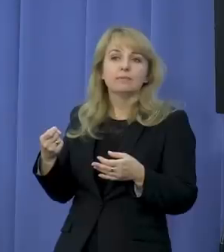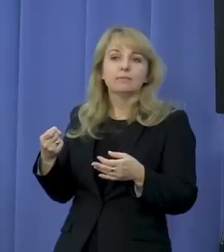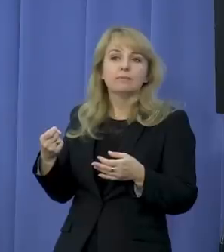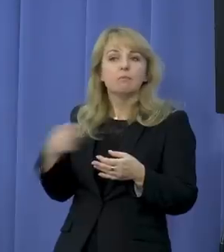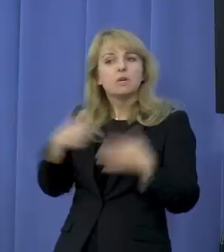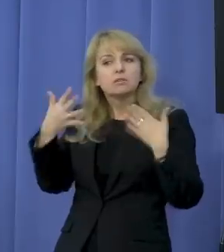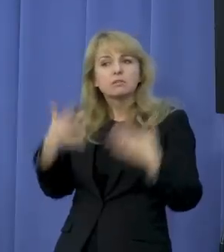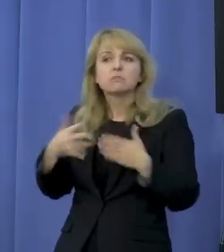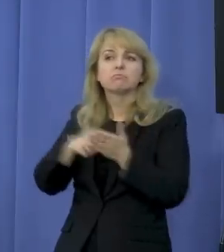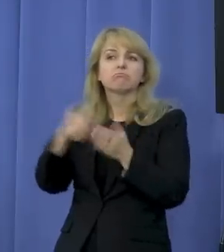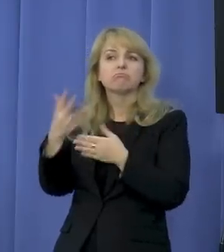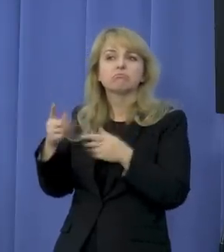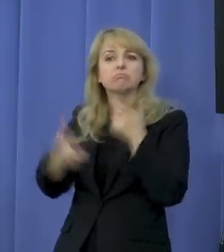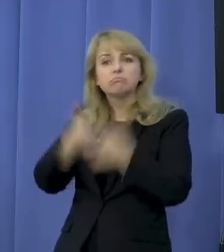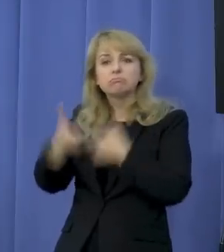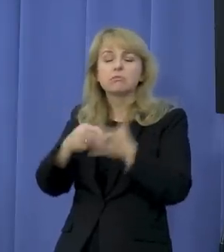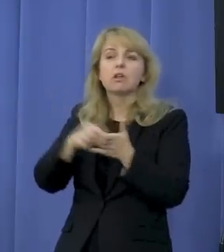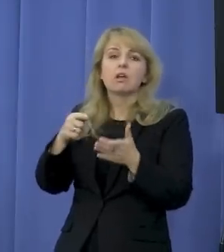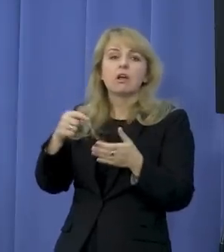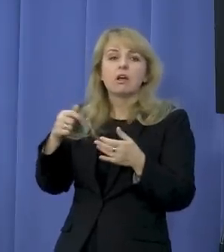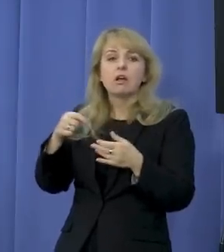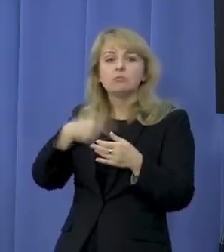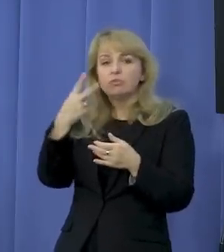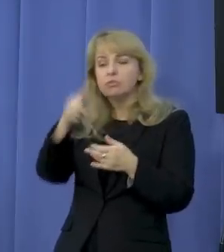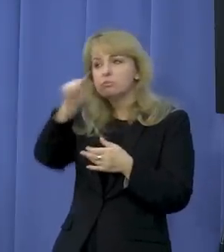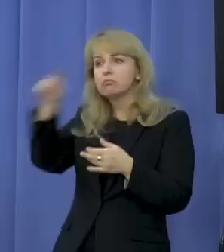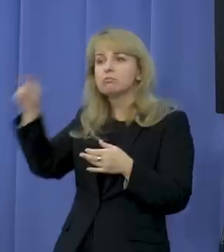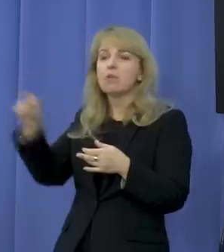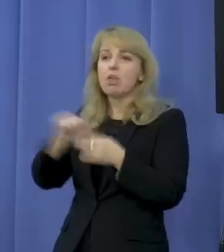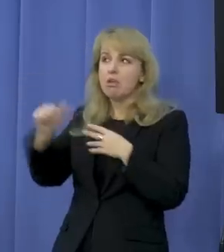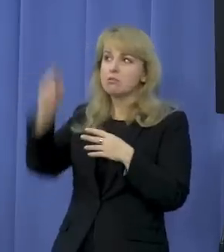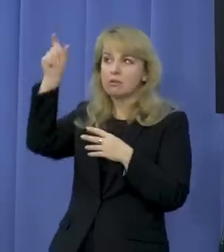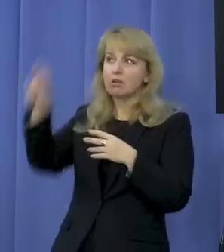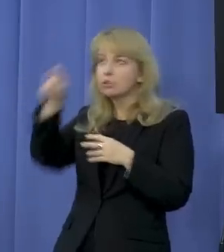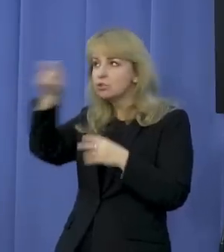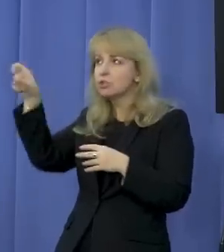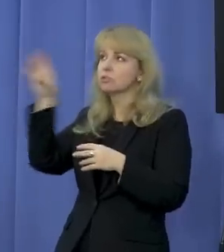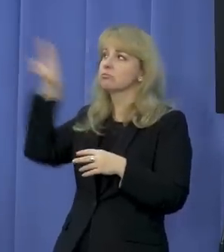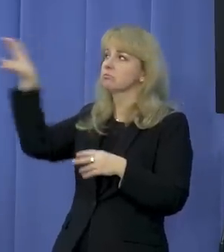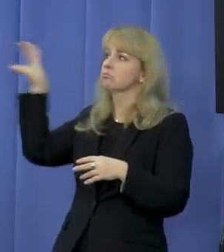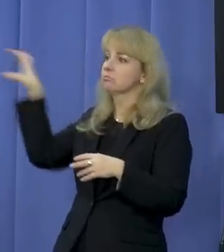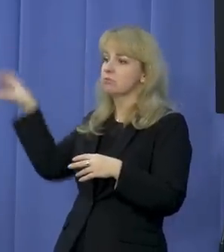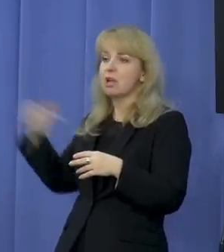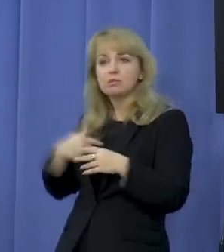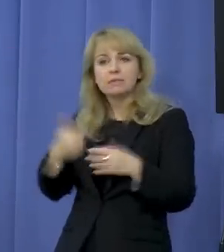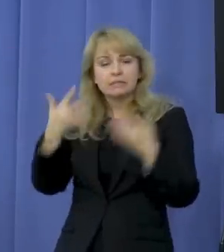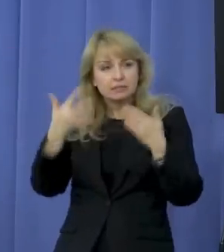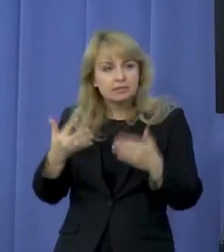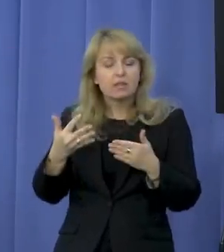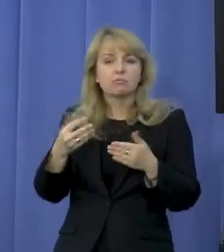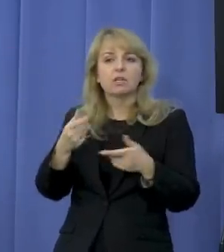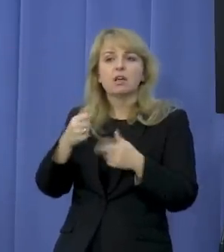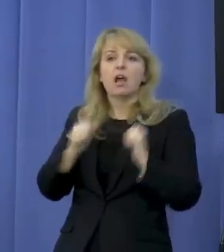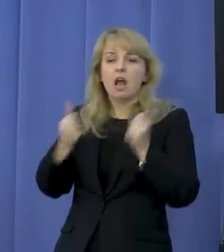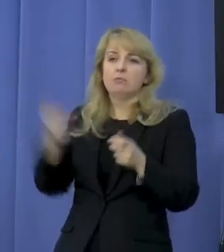Biorąc pod uwagę fakt, że już w niektórych miejscach zostały one zawieszone, jest przewidziany czas, kiedy daje